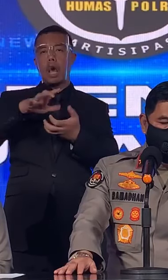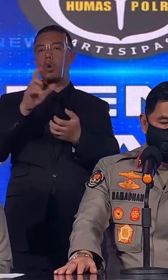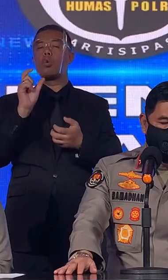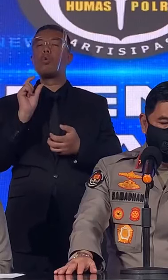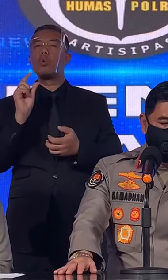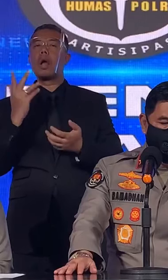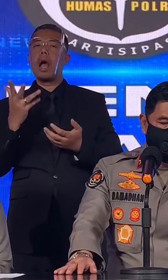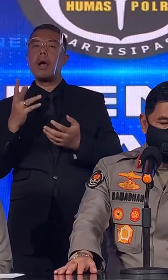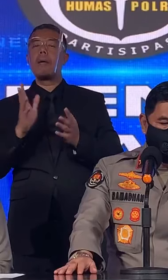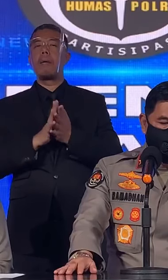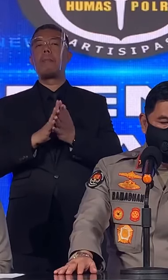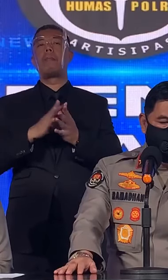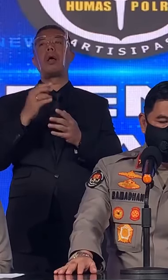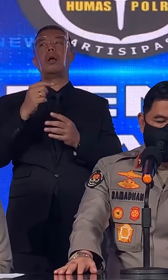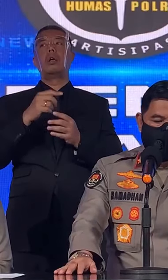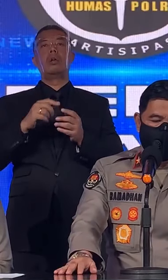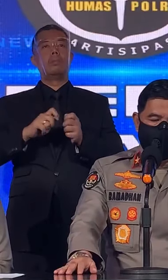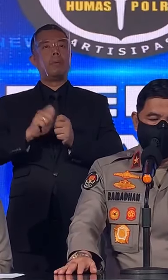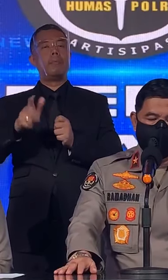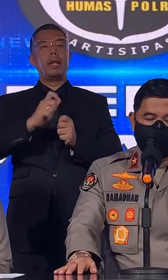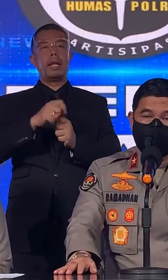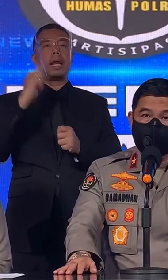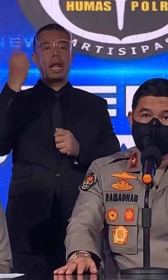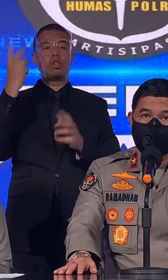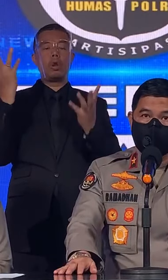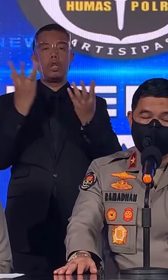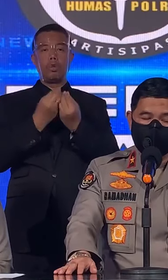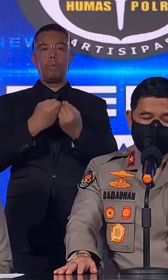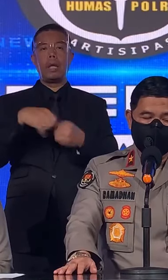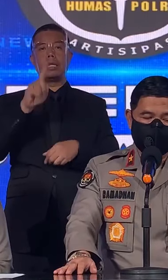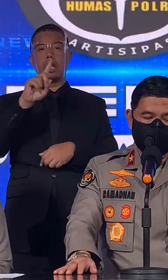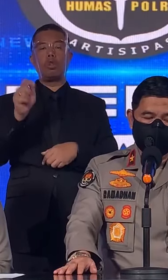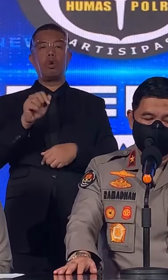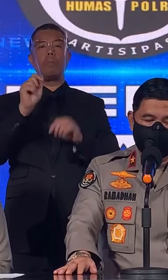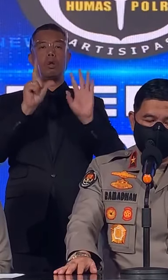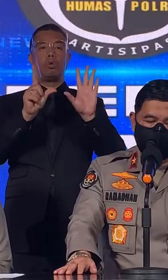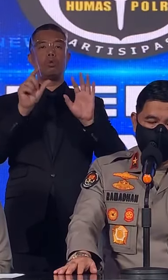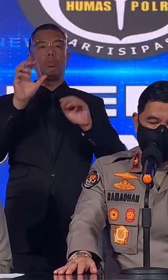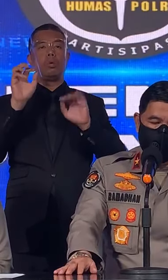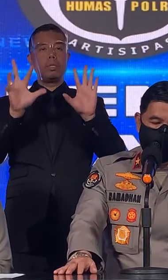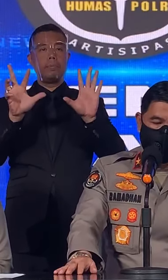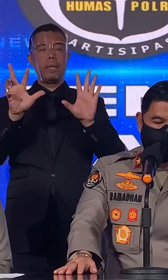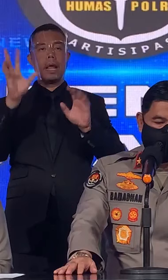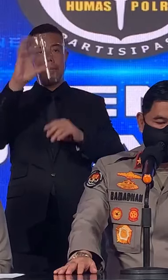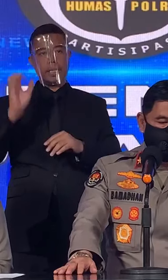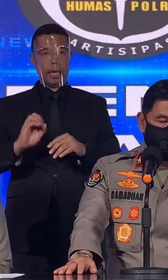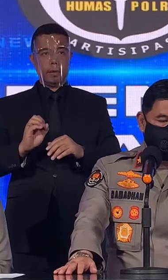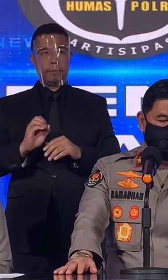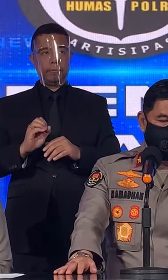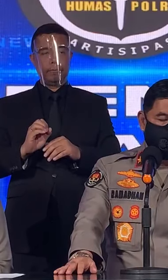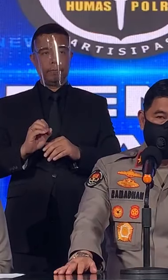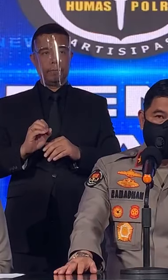Rendahnya Inflansi Nasional Yakni Sebesar 1,79%